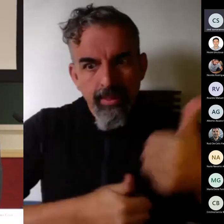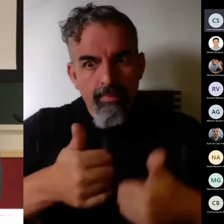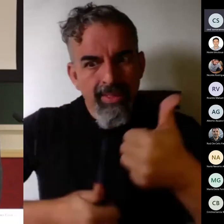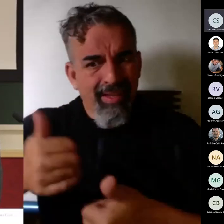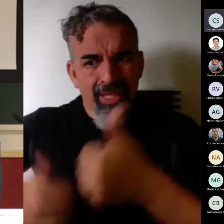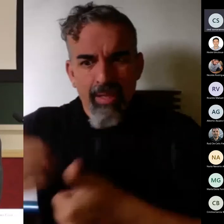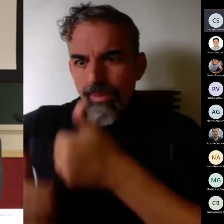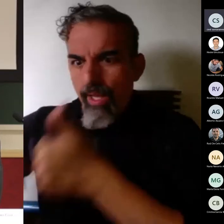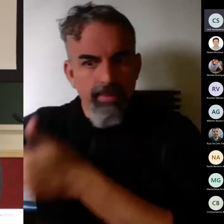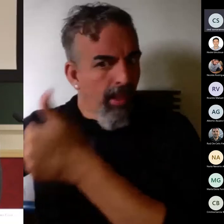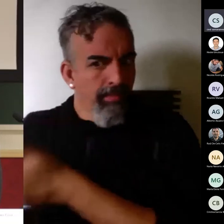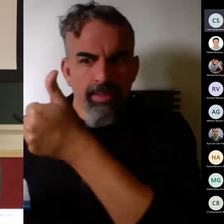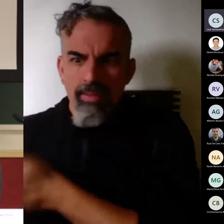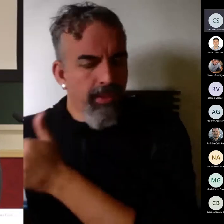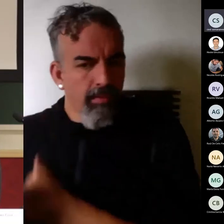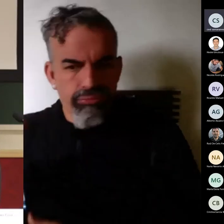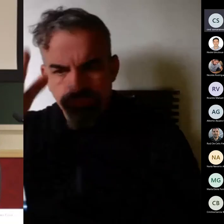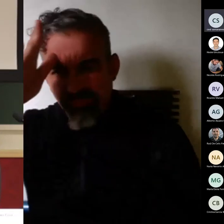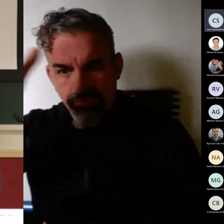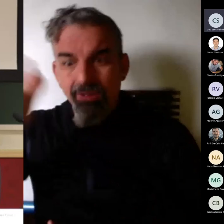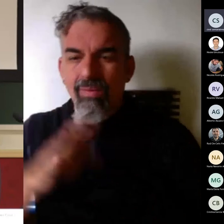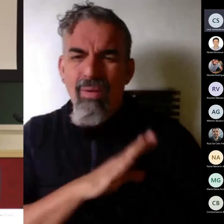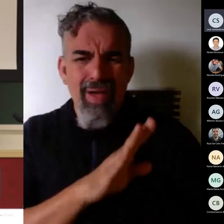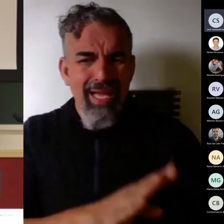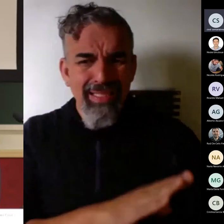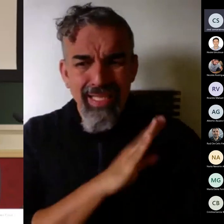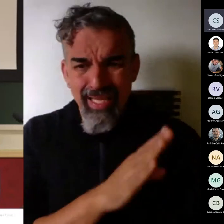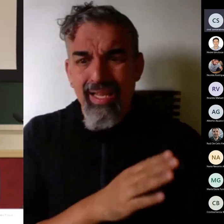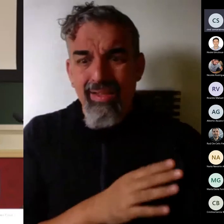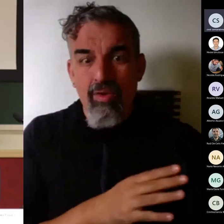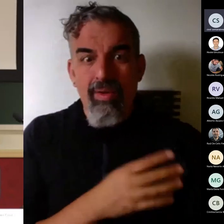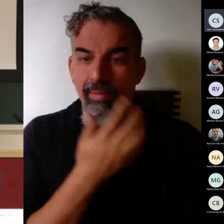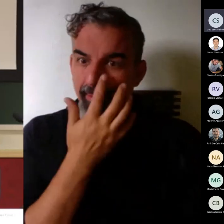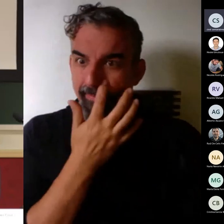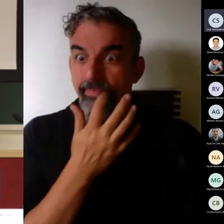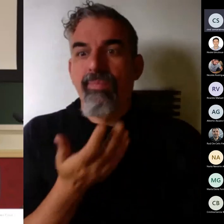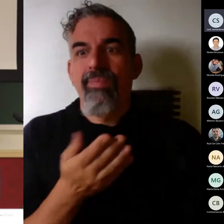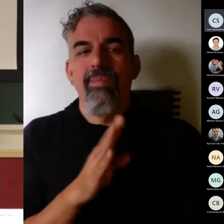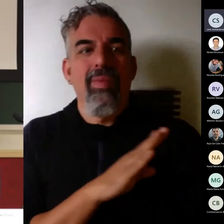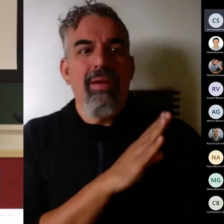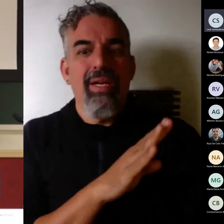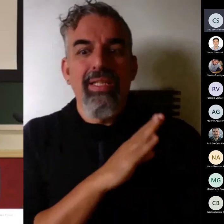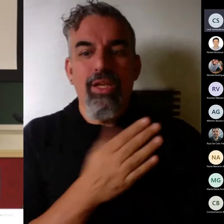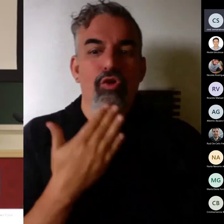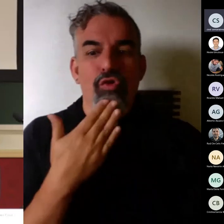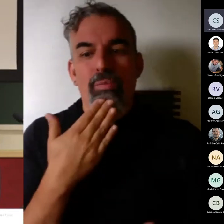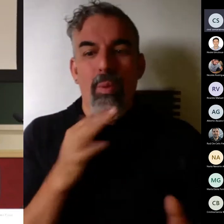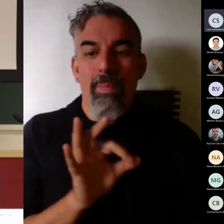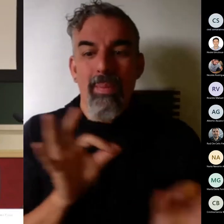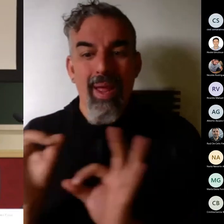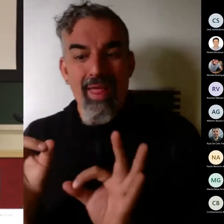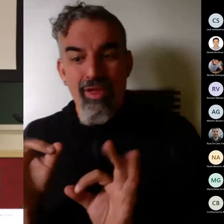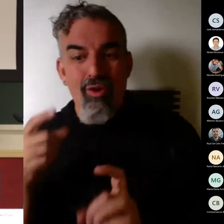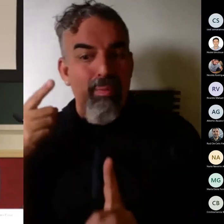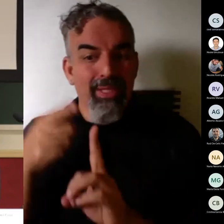es decir tiene todo el bachillerato porque el bachillerato no deja de ser una preparación para hacer un examen